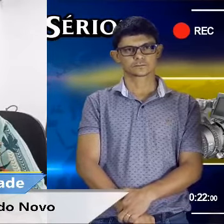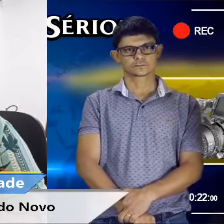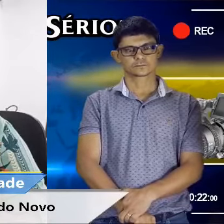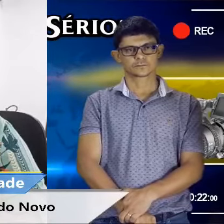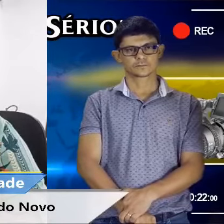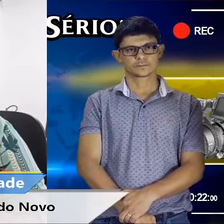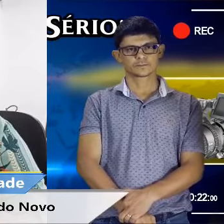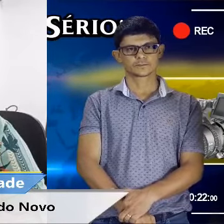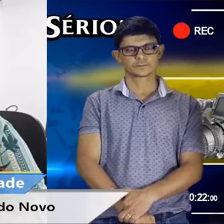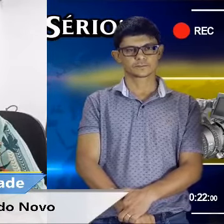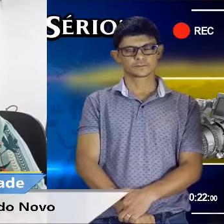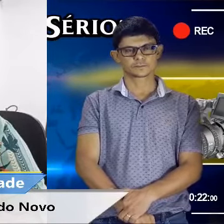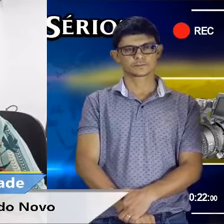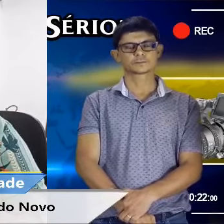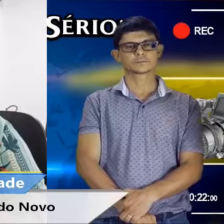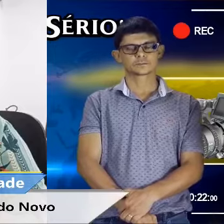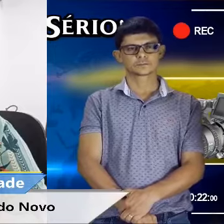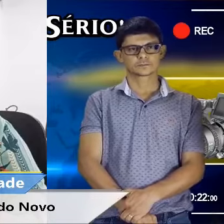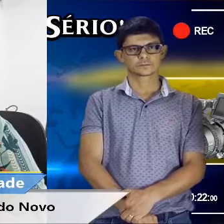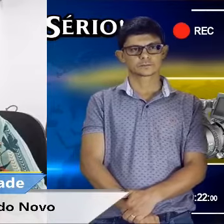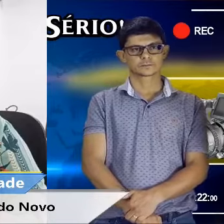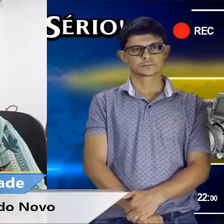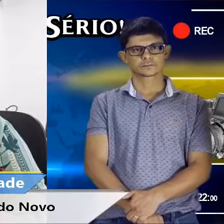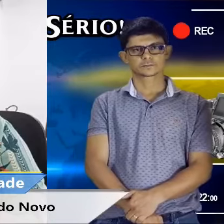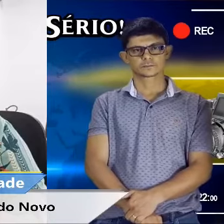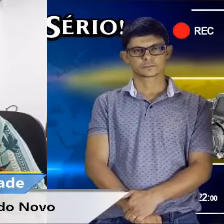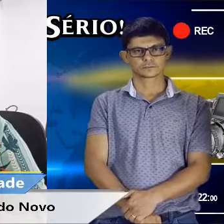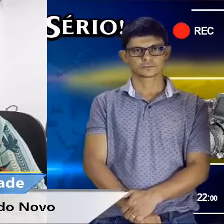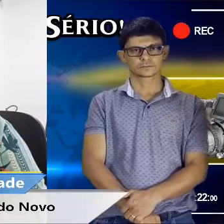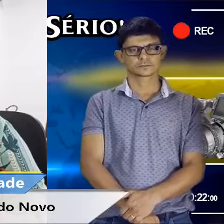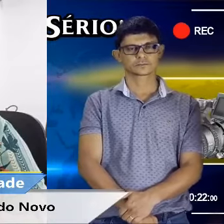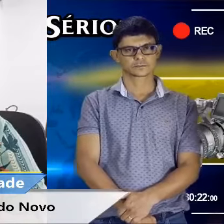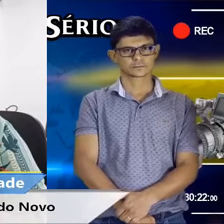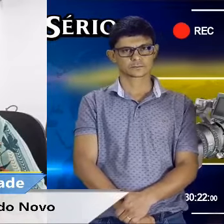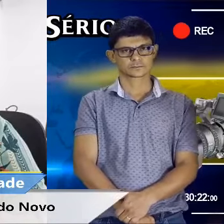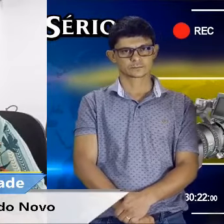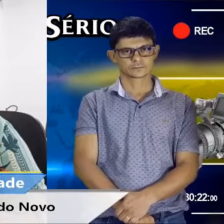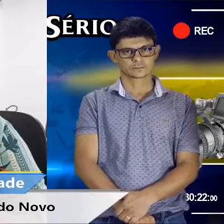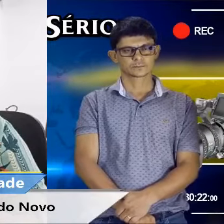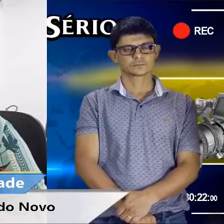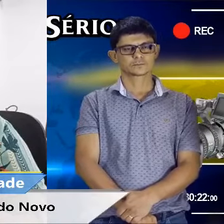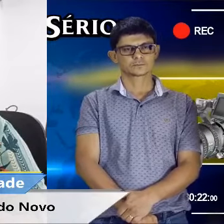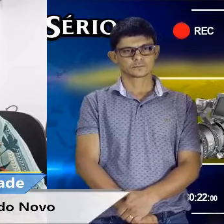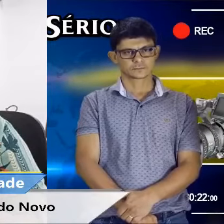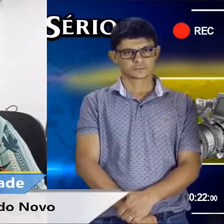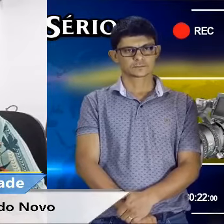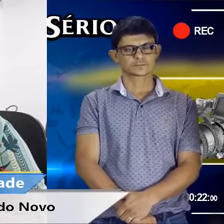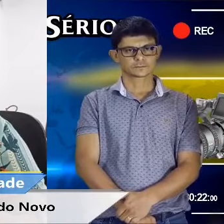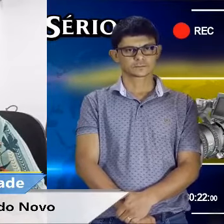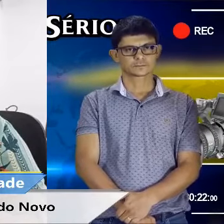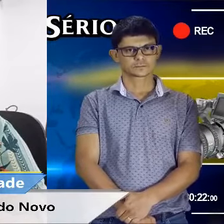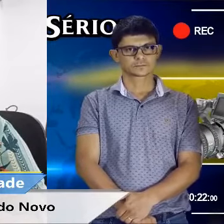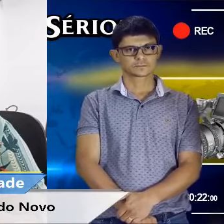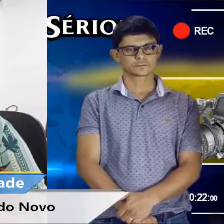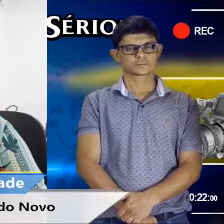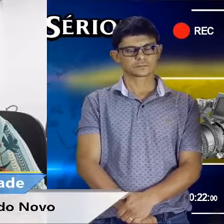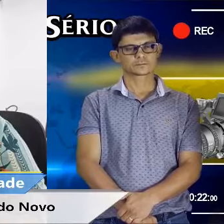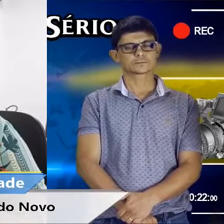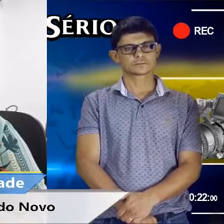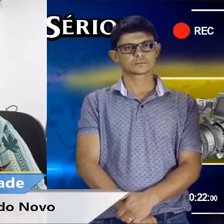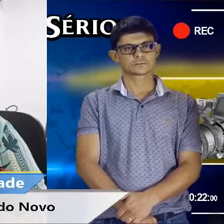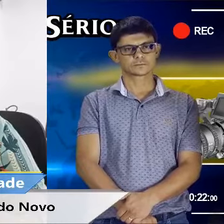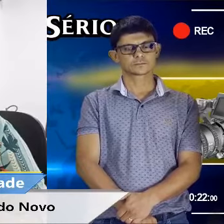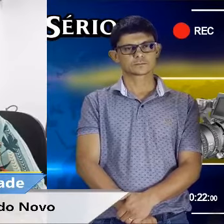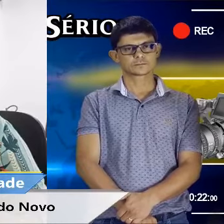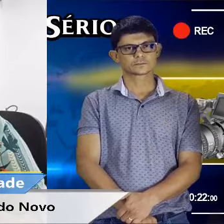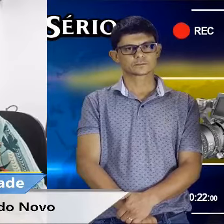pedágio, ô Jandai, solta uma comunidade ser prejudicada, né? Com o valor absurdo de